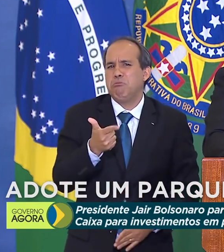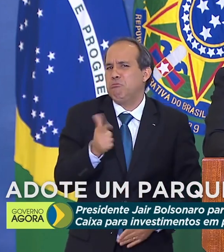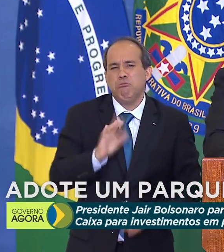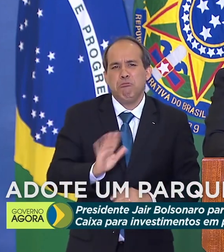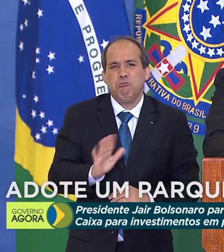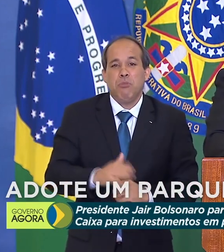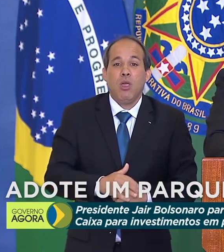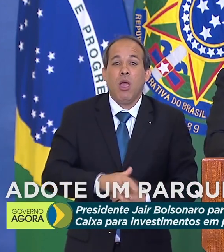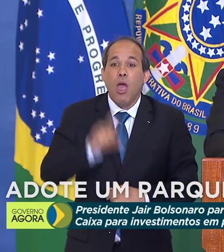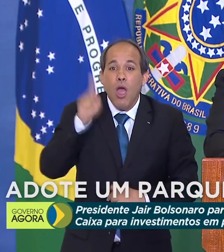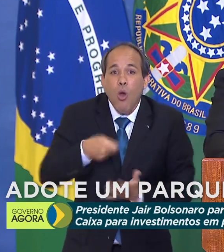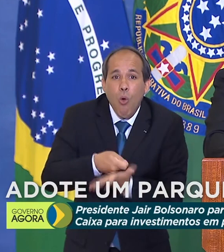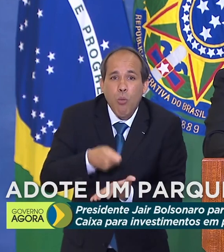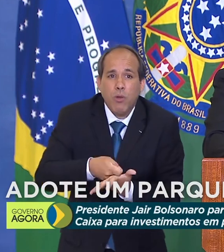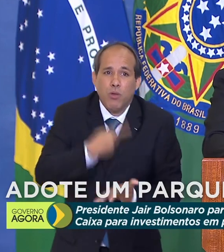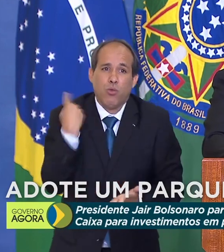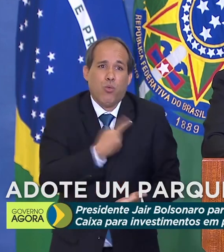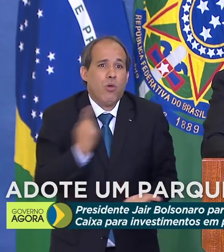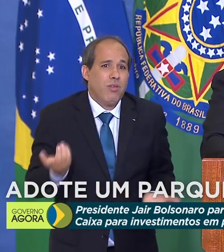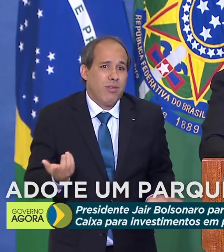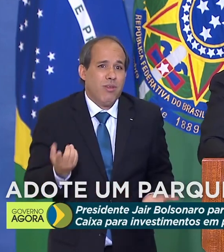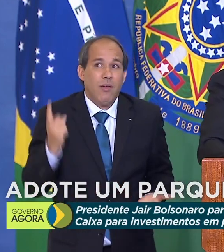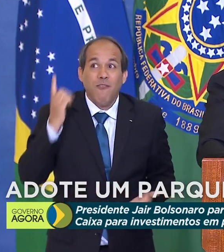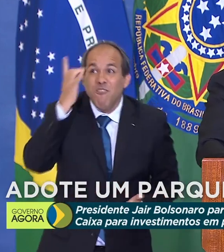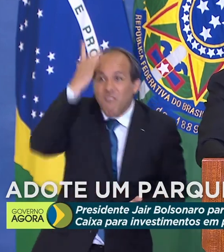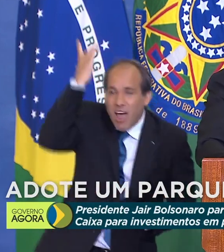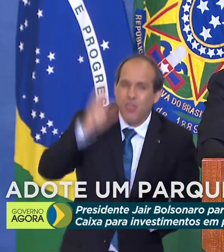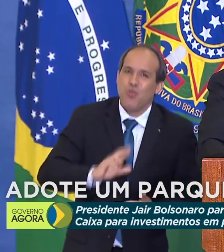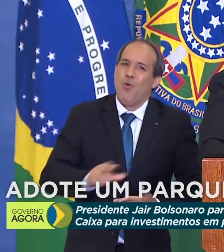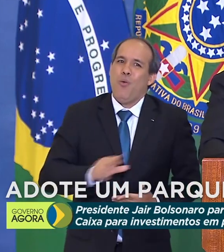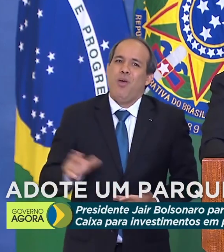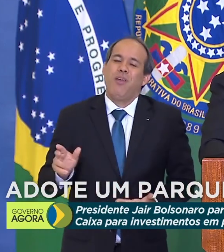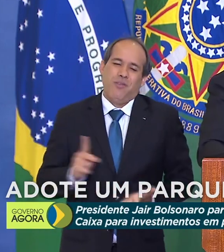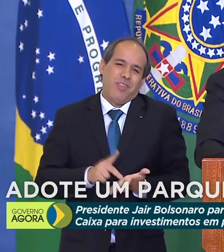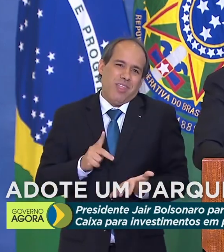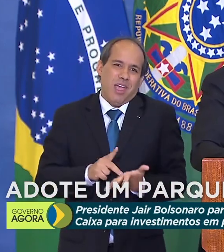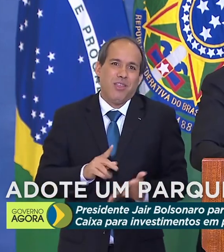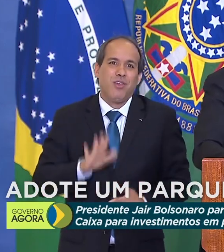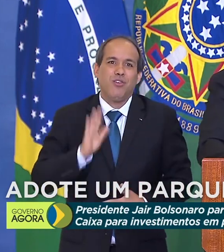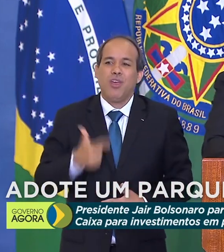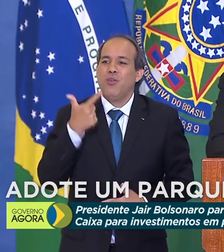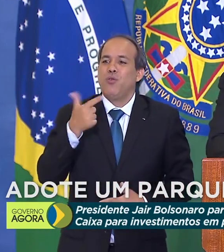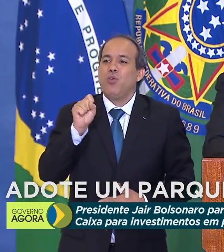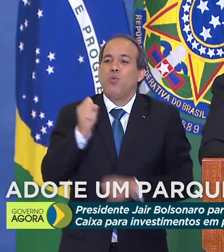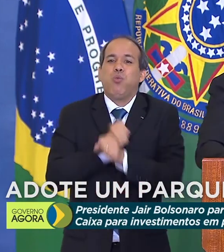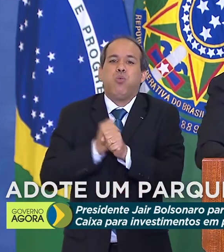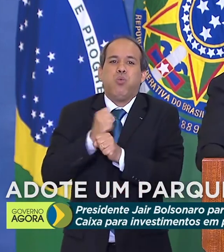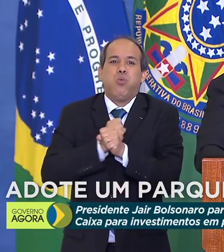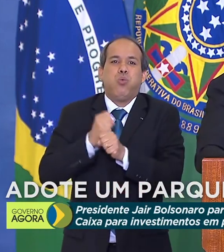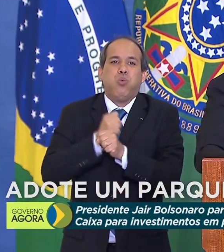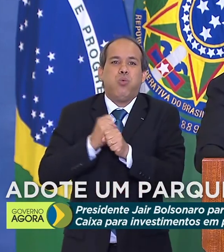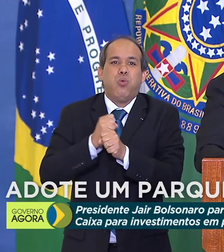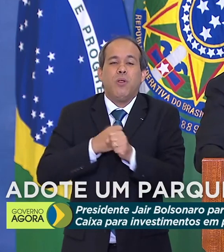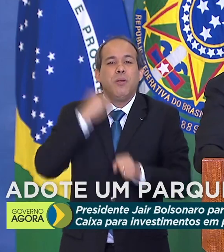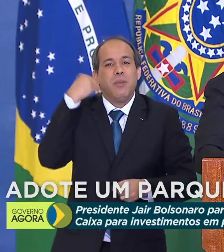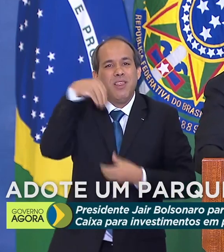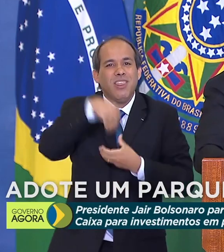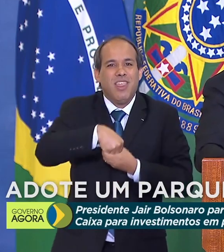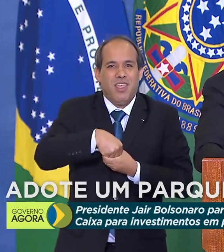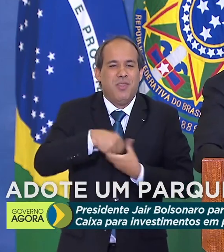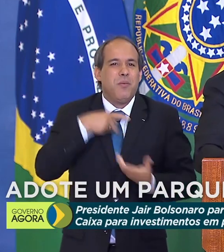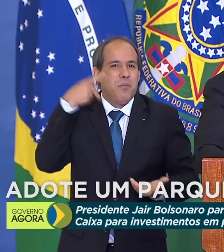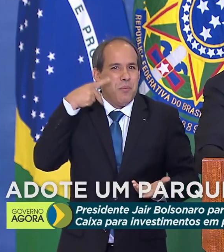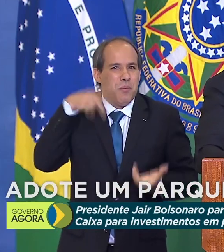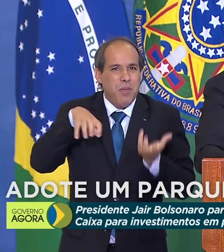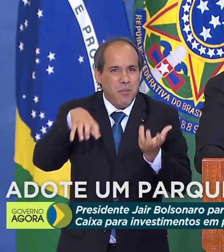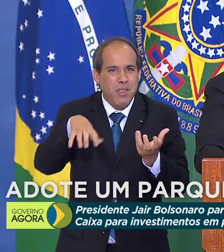Isso é o que tem que ser feito. É fácil? Não é fácil. Tenho 28 anos de vida parlamentar. É muito, mas